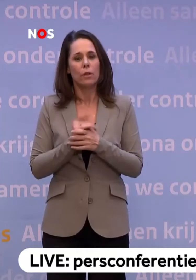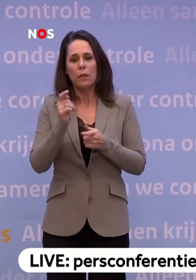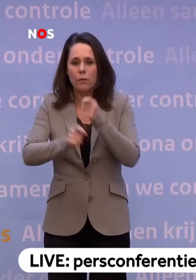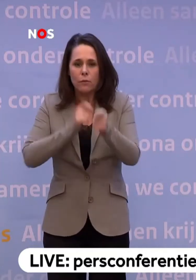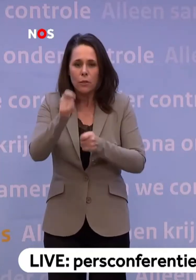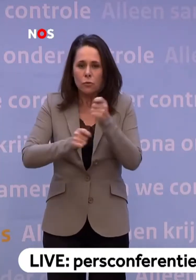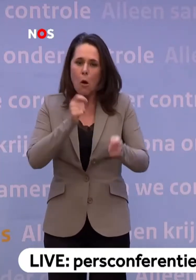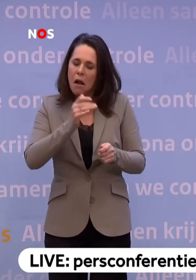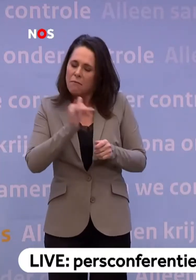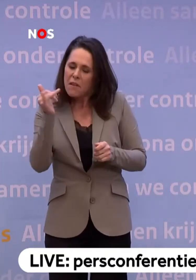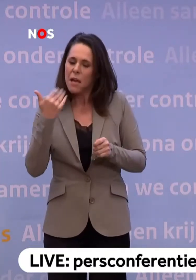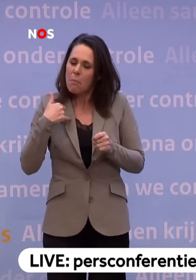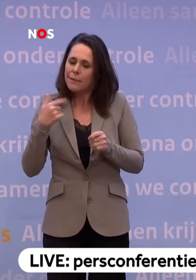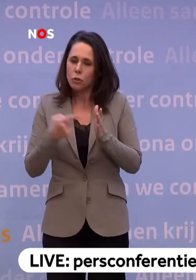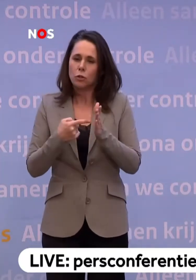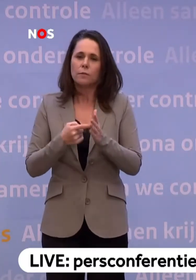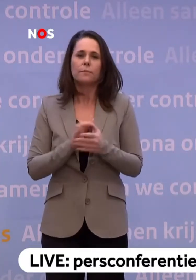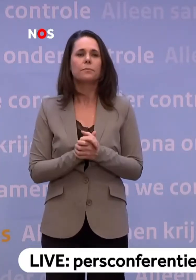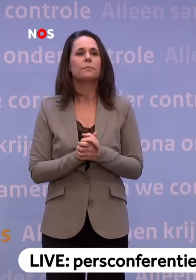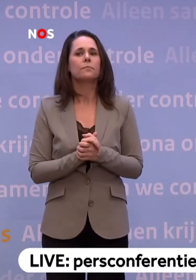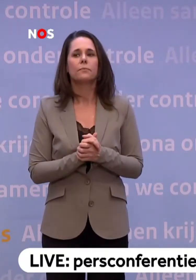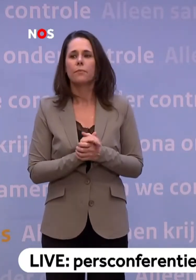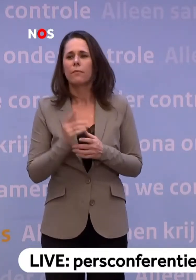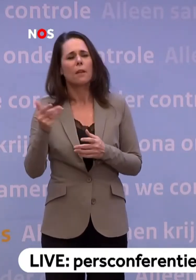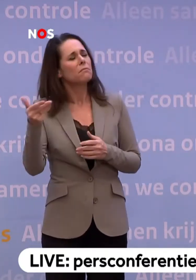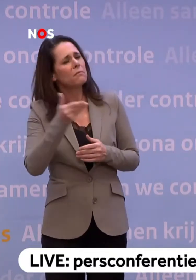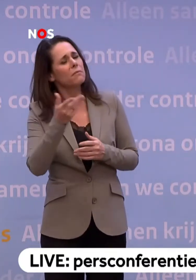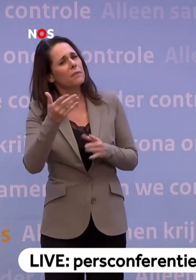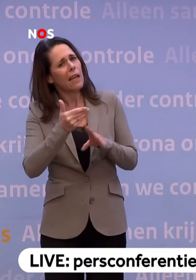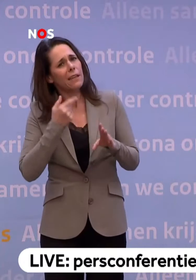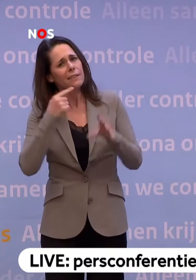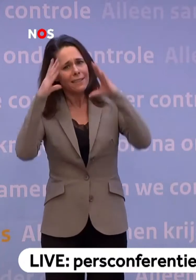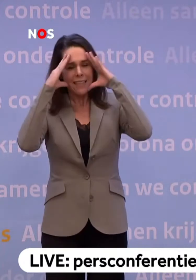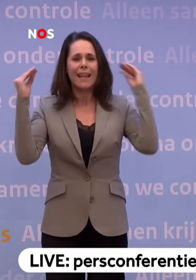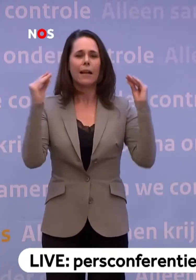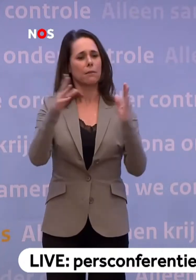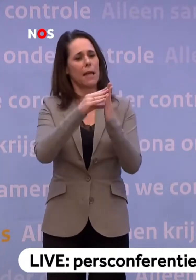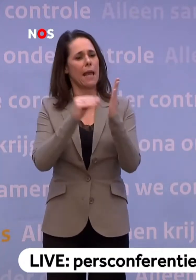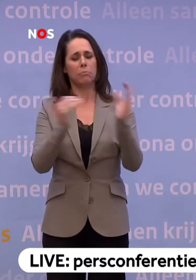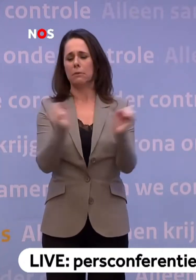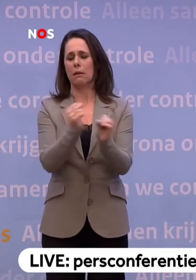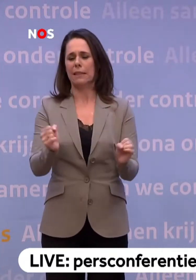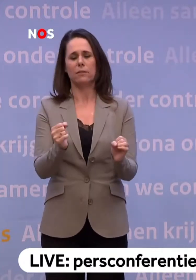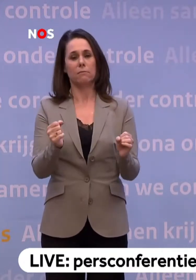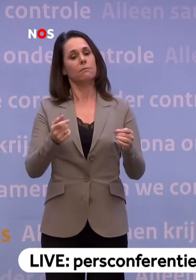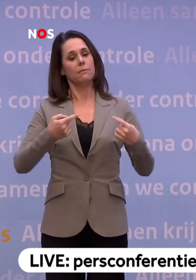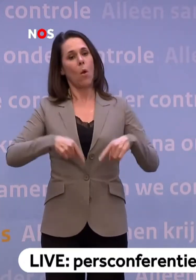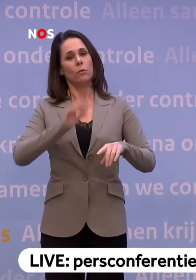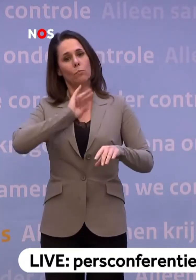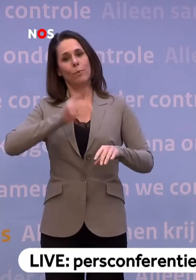erg veel mensen dat gaan gebruiken. Ja, want eerder werd er gezegd... ...in Nederland kunnen die apps eigenlijk niet... ...want dat kan niet volgens onze